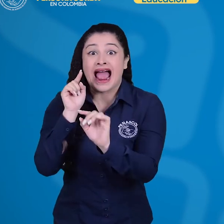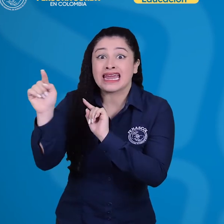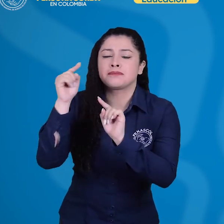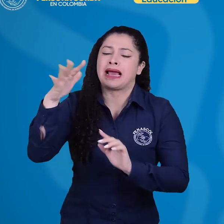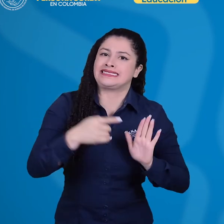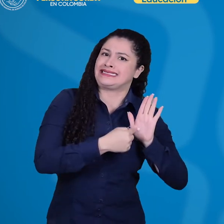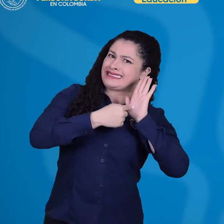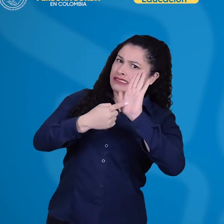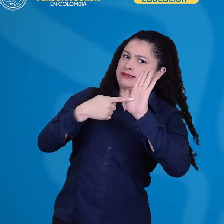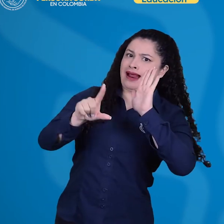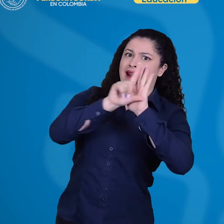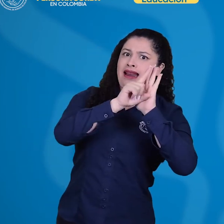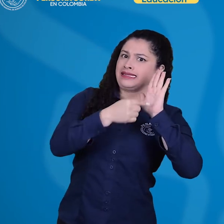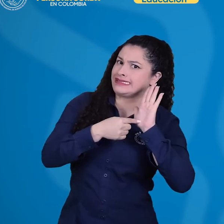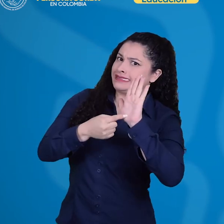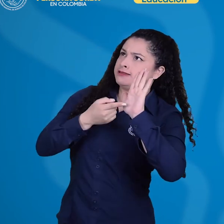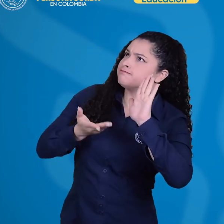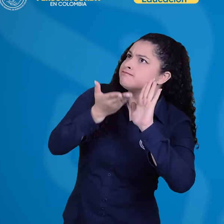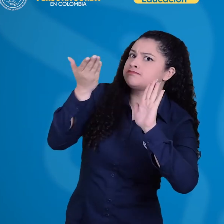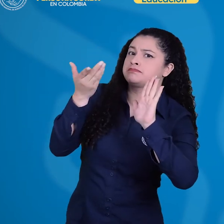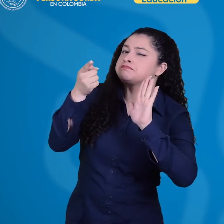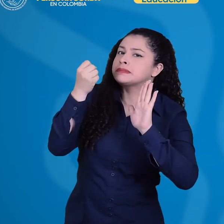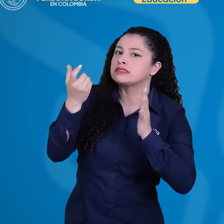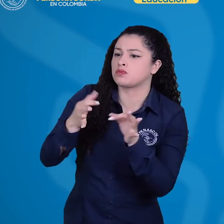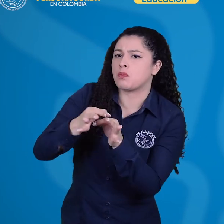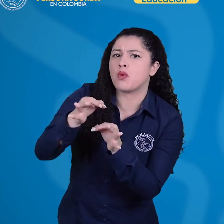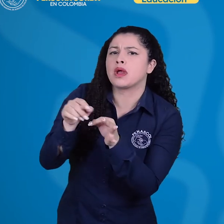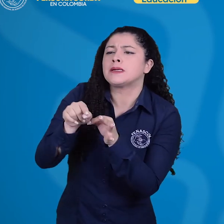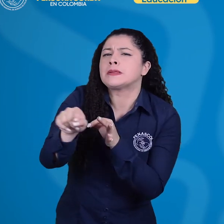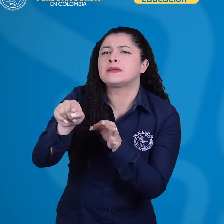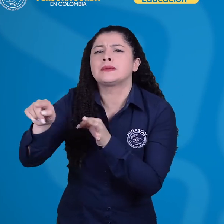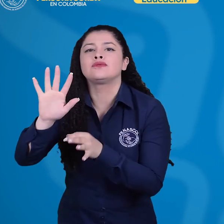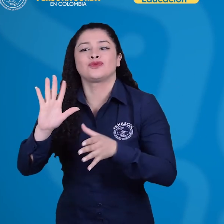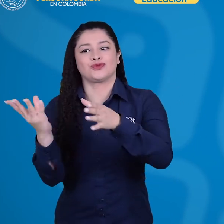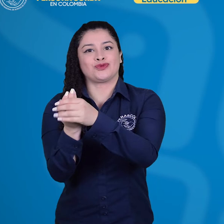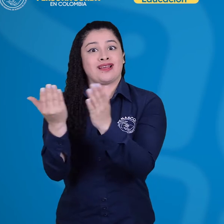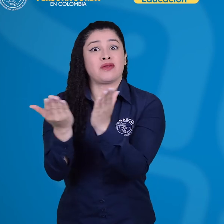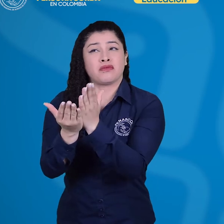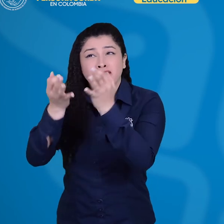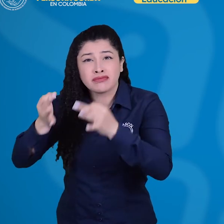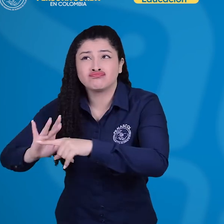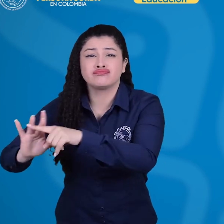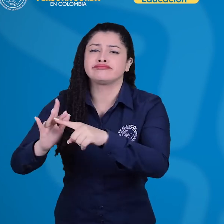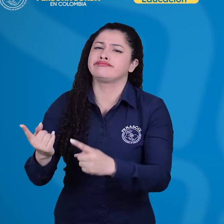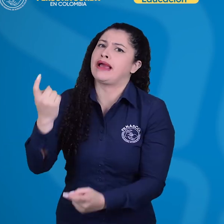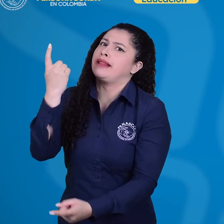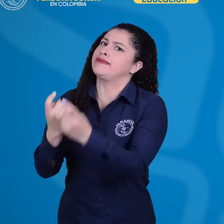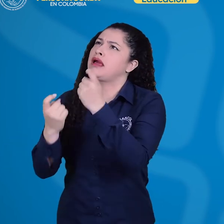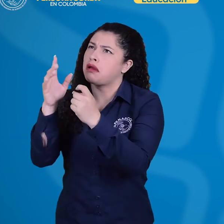es allí donde se enfrentan mayores retos en la implementación, sin por ello desconocer que en las